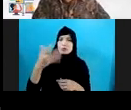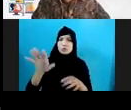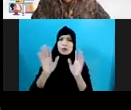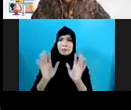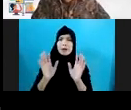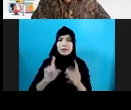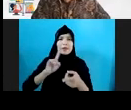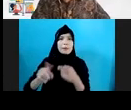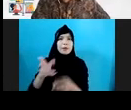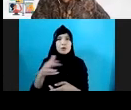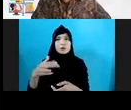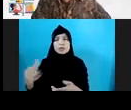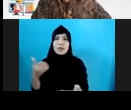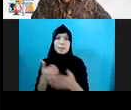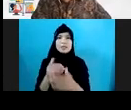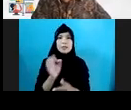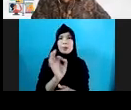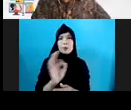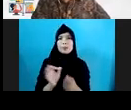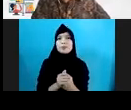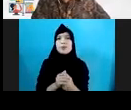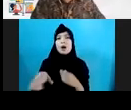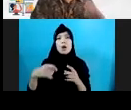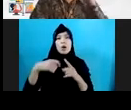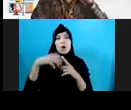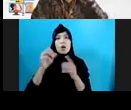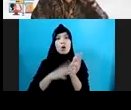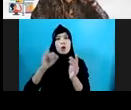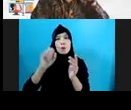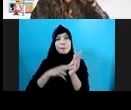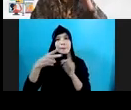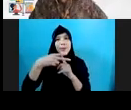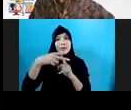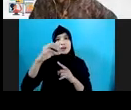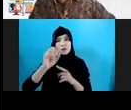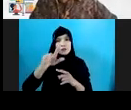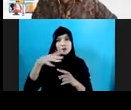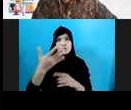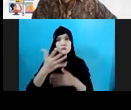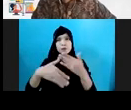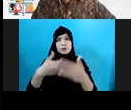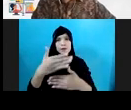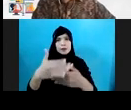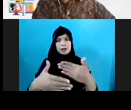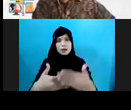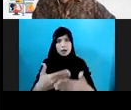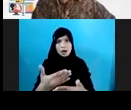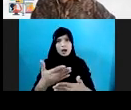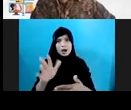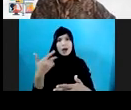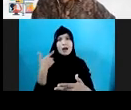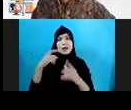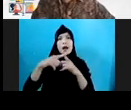Kemudian untuk kominfo, tindak lanjut ada berita-berita hoax, seperti akun-akun yang tidak bertanggung jawab, yang